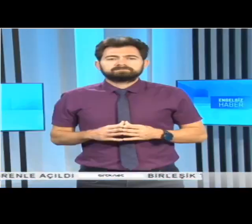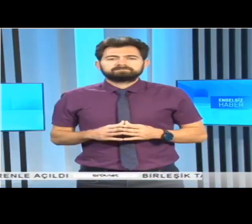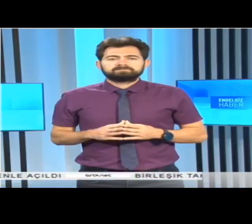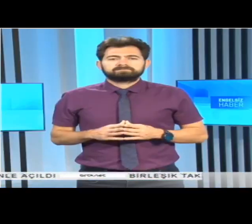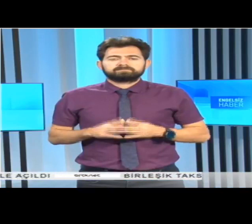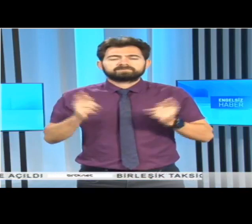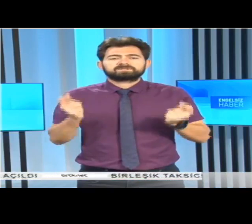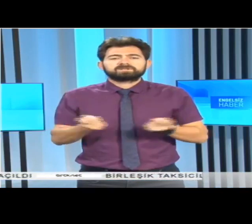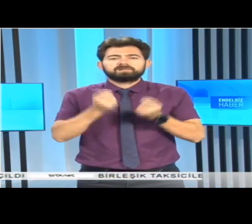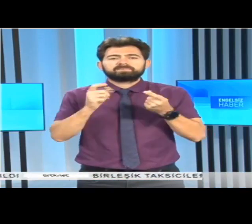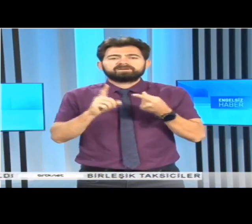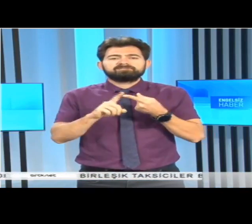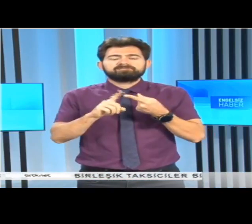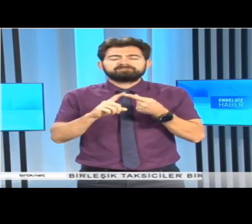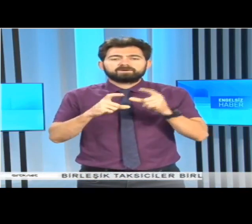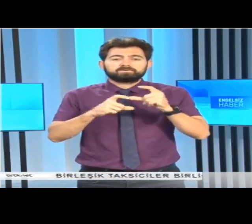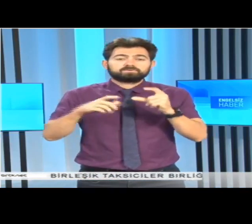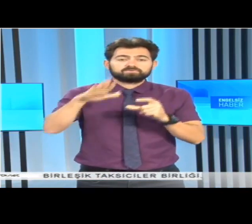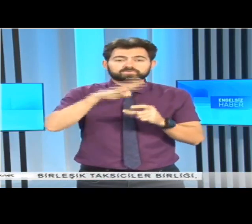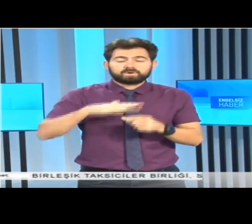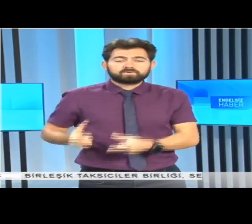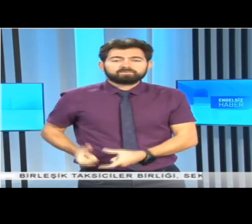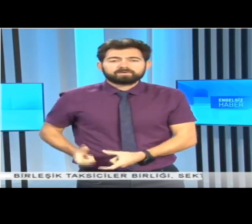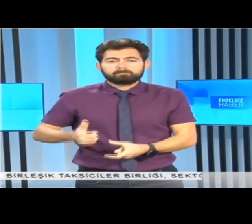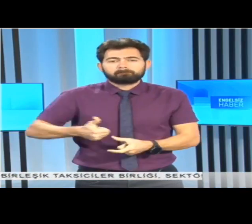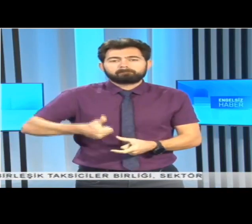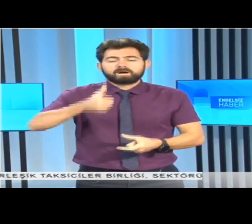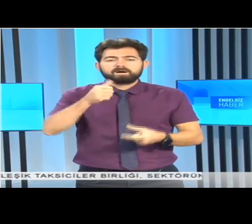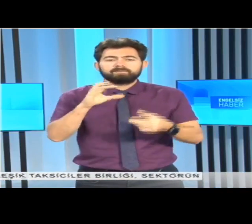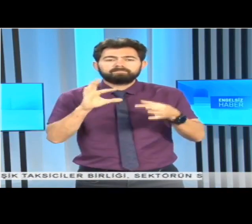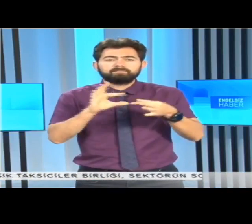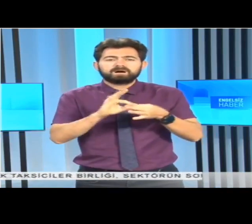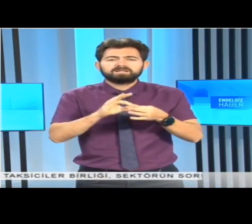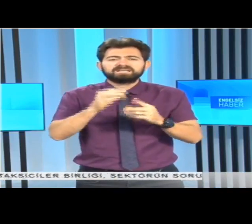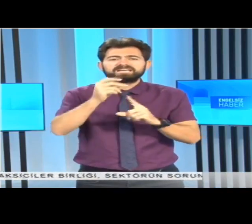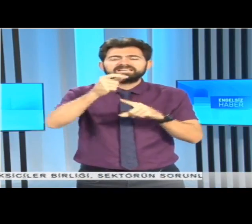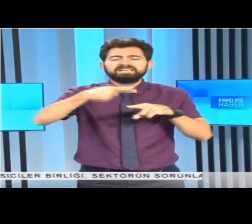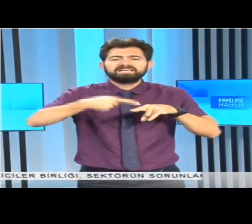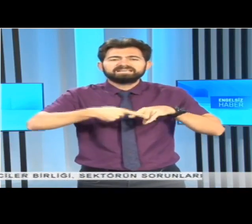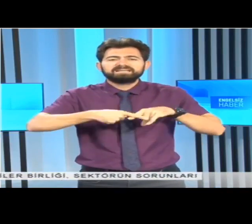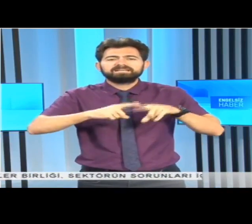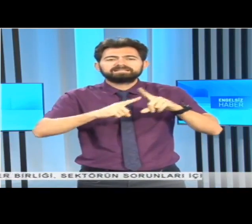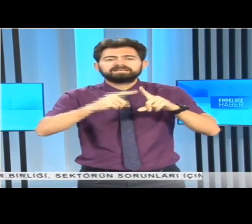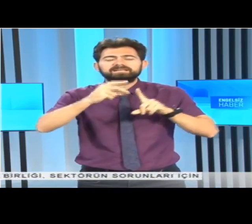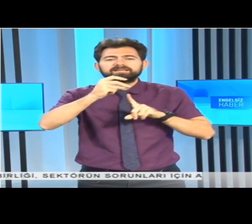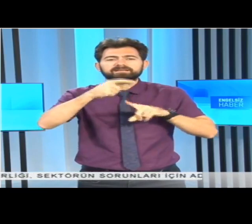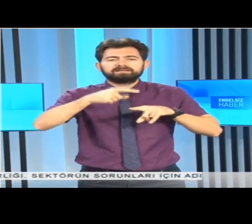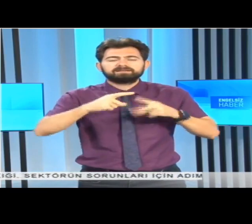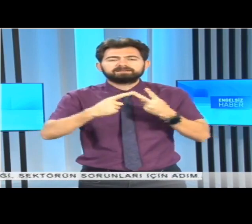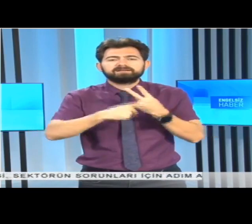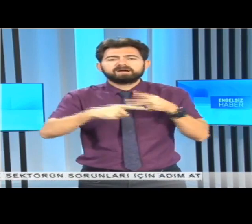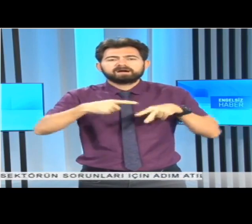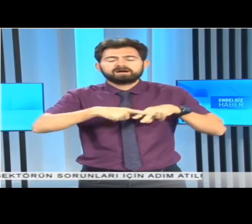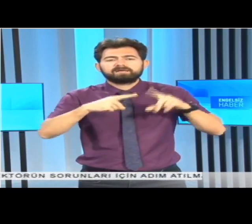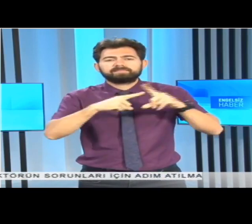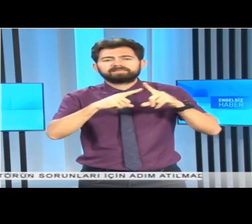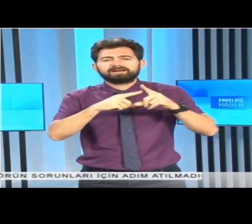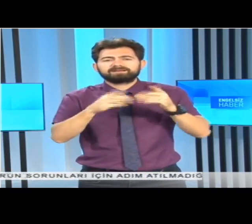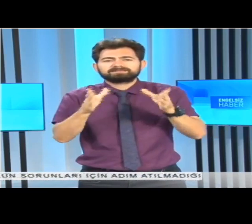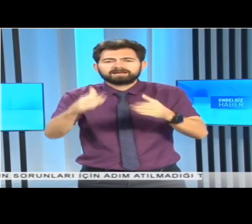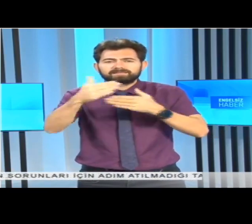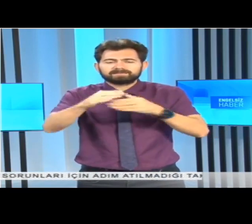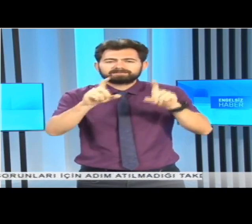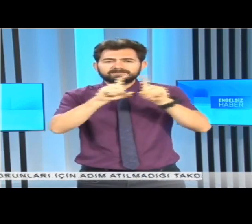Çalışma ve Sosyal Güvenlik Bakanlığı'na bağlı ihtiyat sandığı dairesinde işverenlere